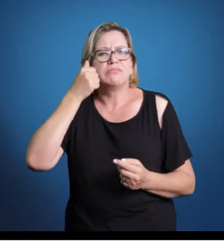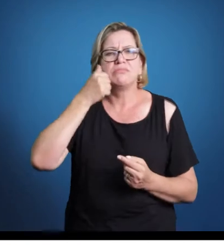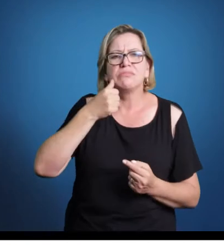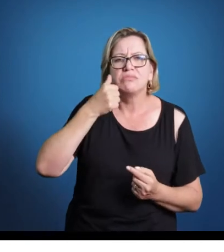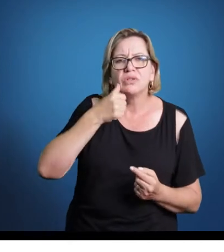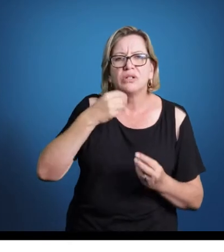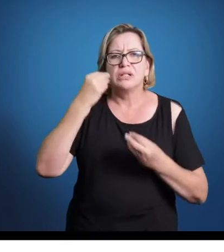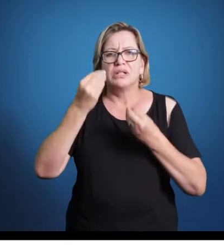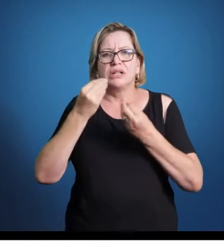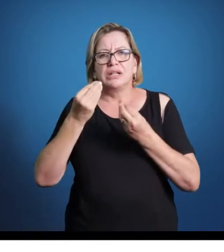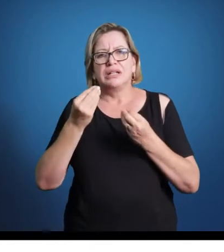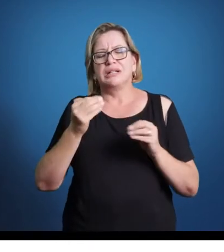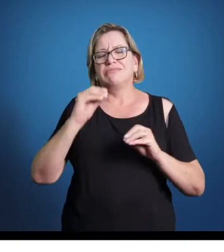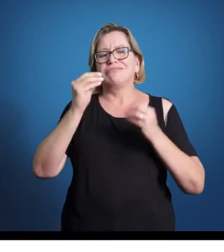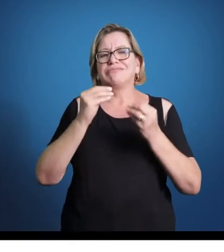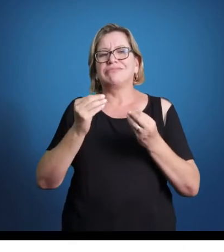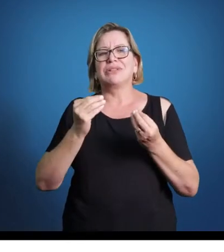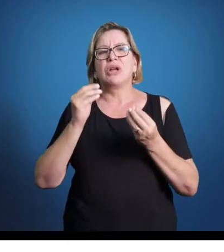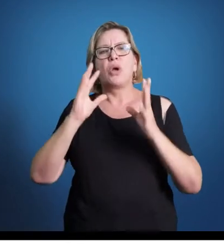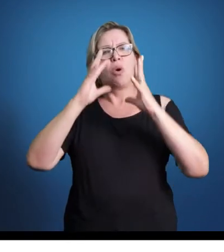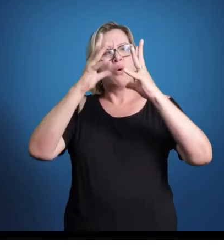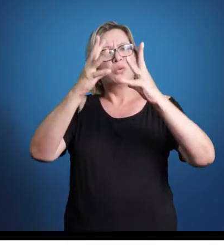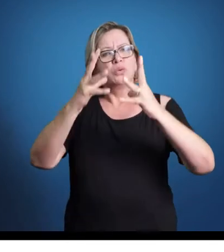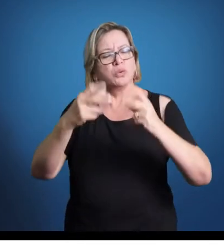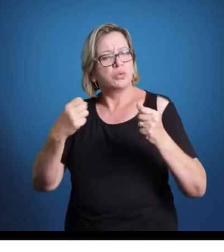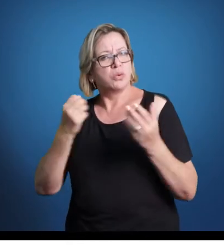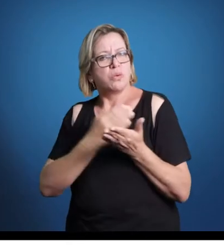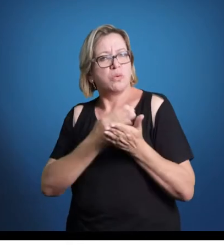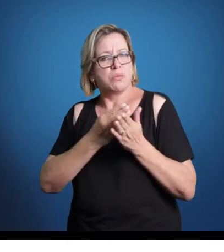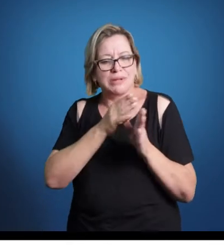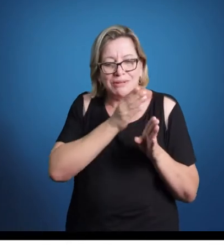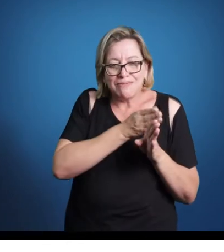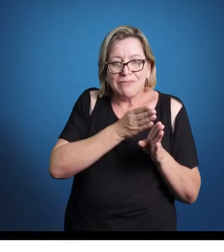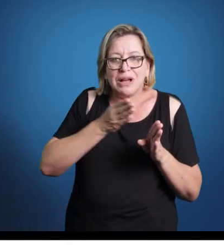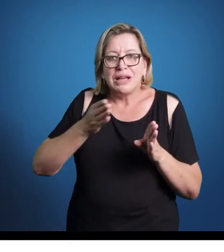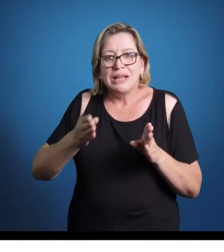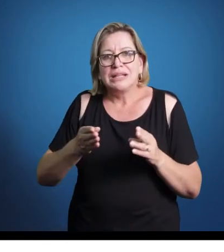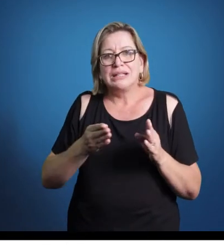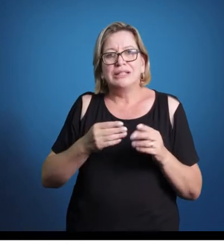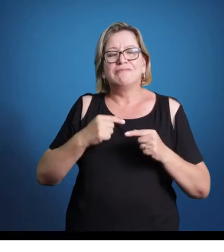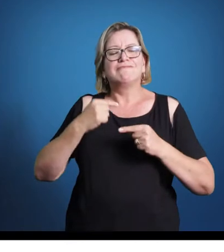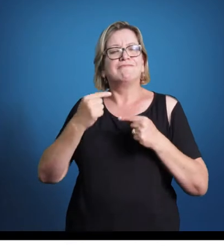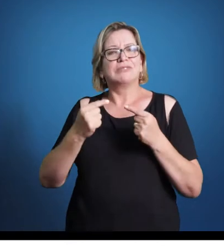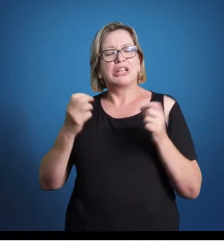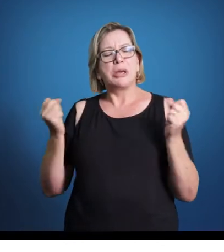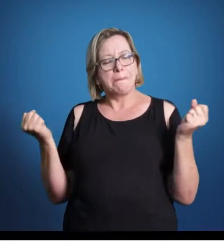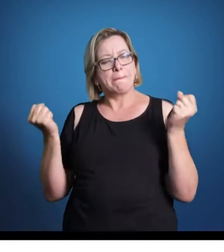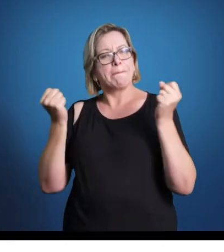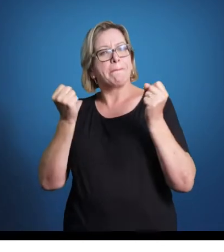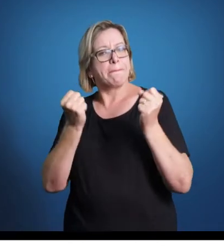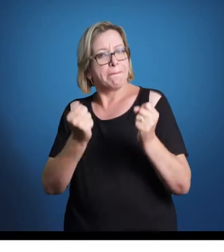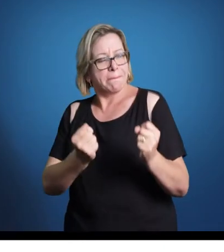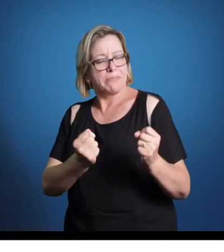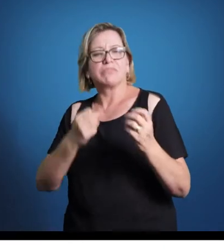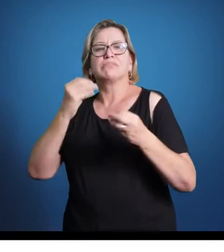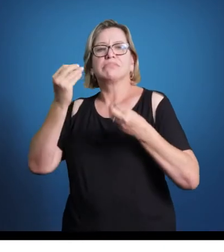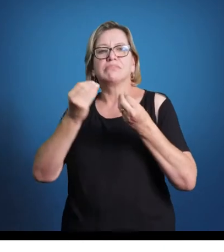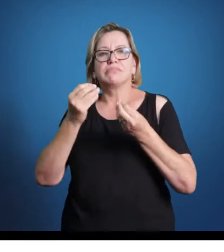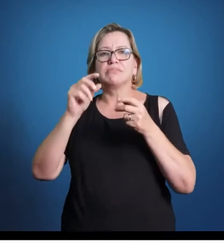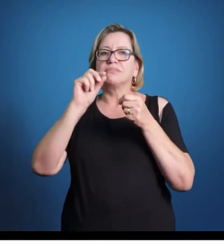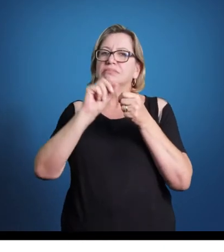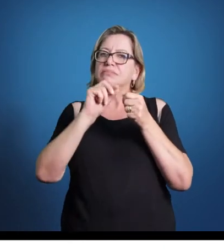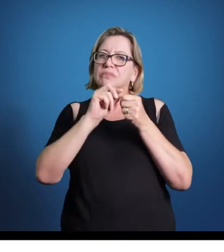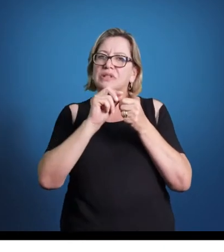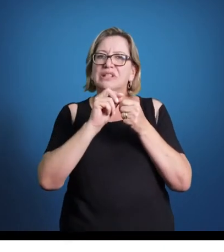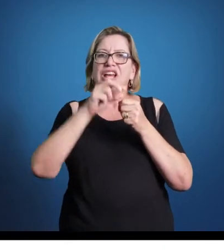agudas e graves. Isso tudo surge no Renascimento e possibilita uma gama de notas